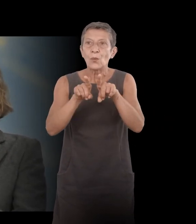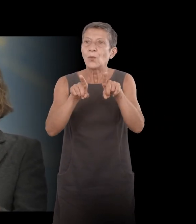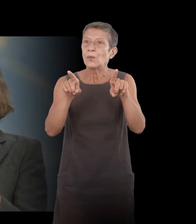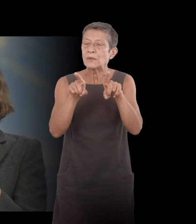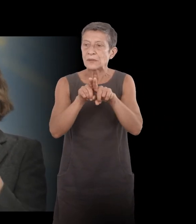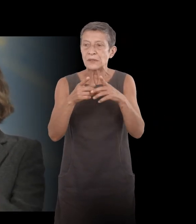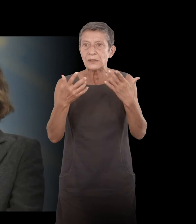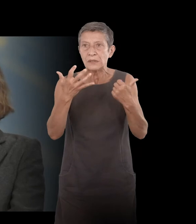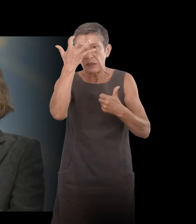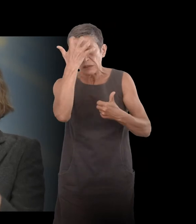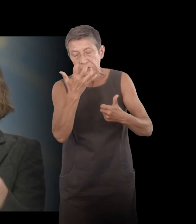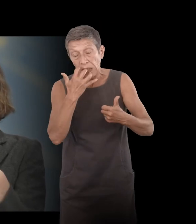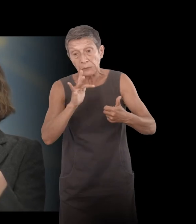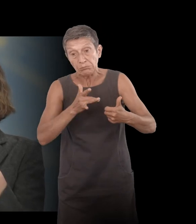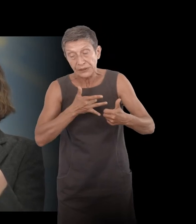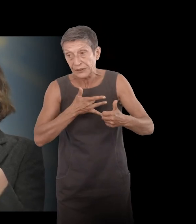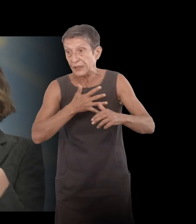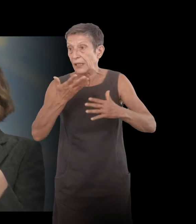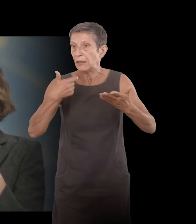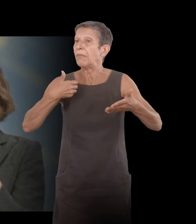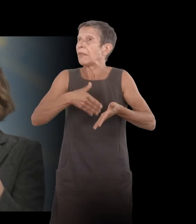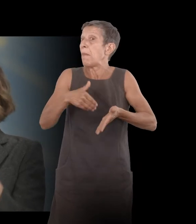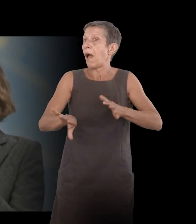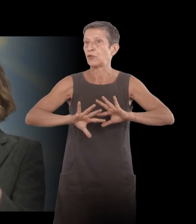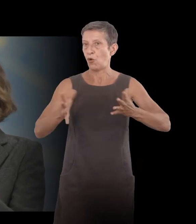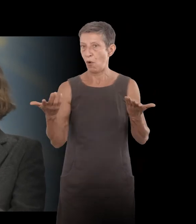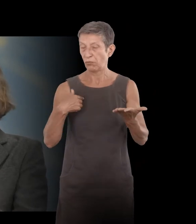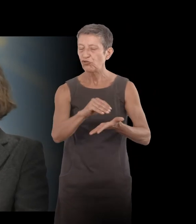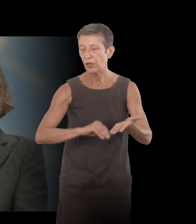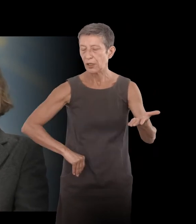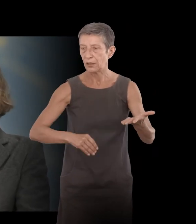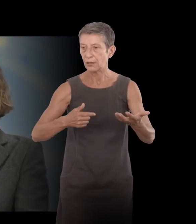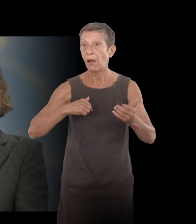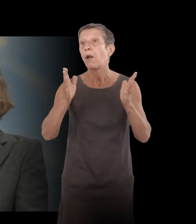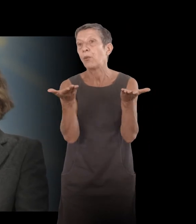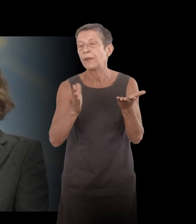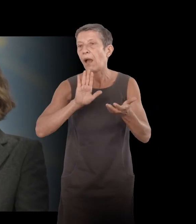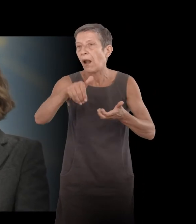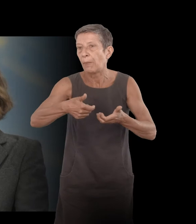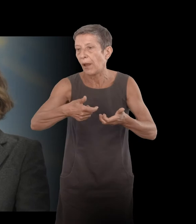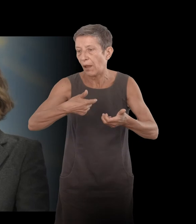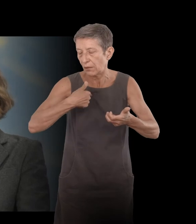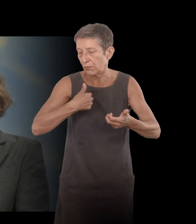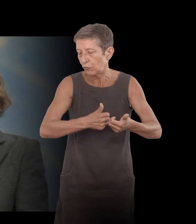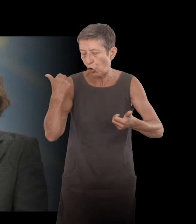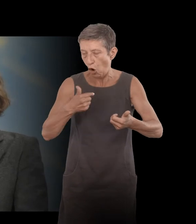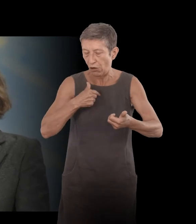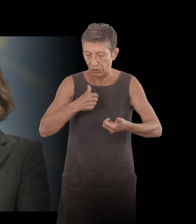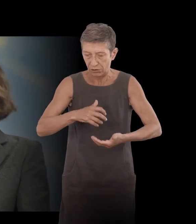pathos en les écrivant d'abord,'est-à-dire que juste après, à l'hôpital, j'écrivais des choses pour moi,'était vraiment, en